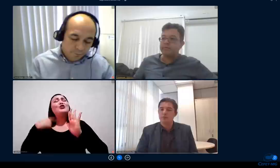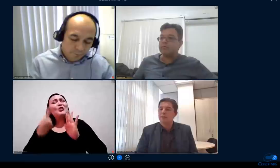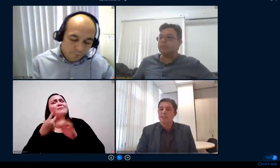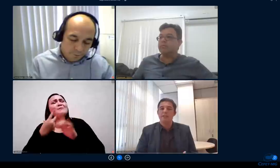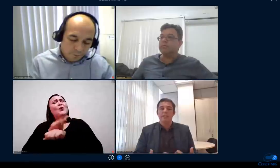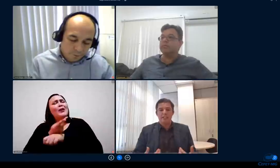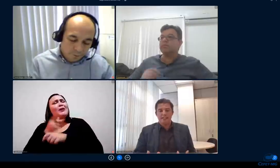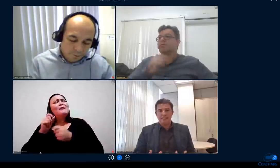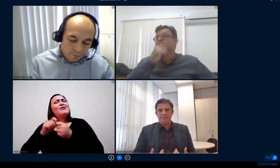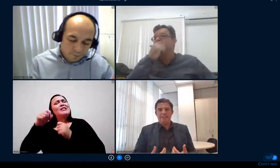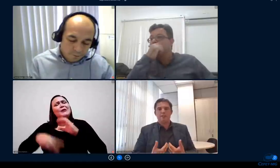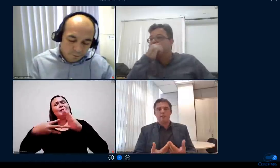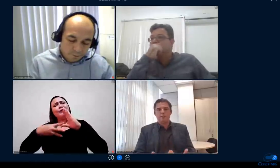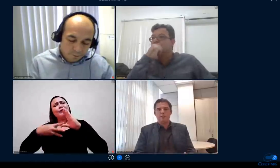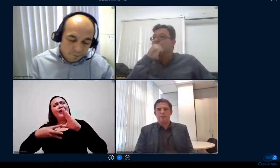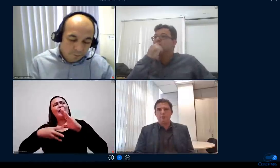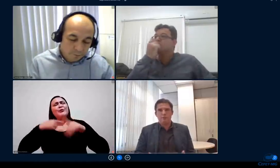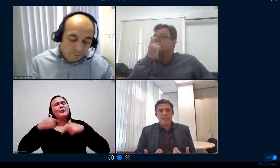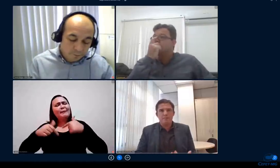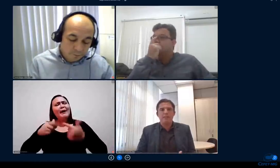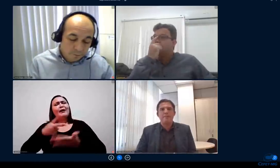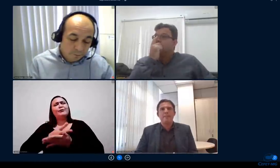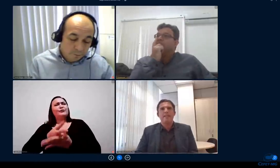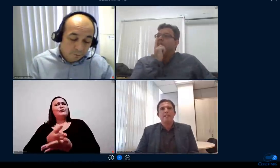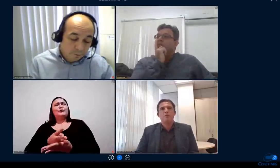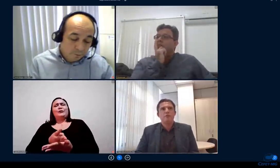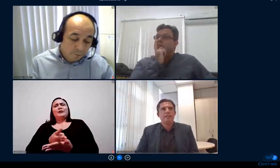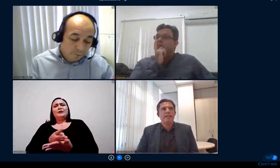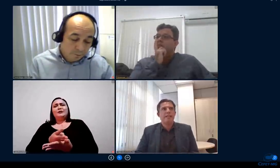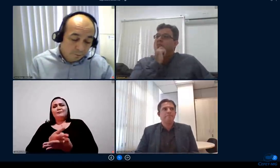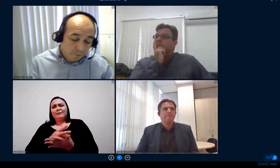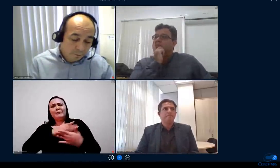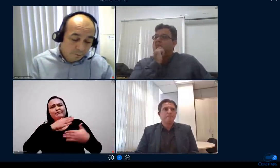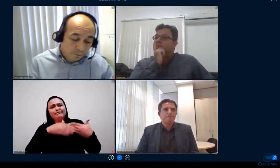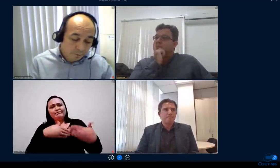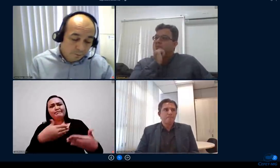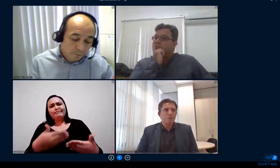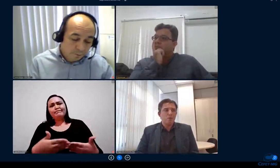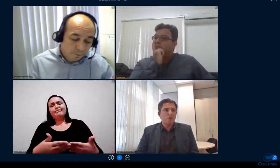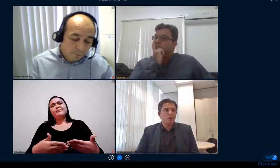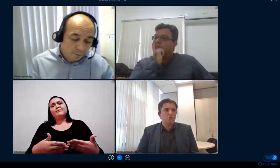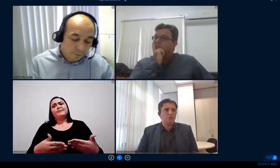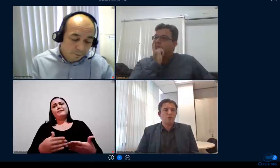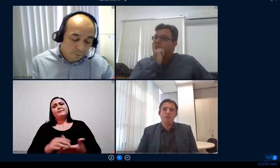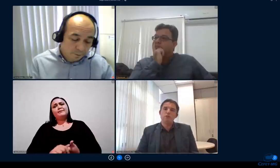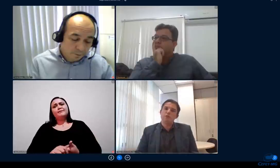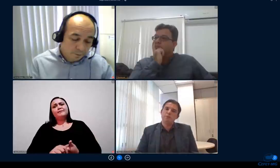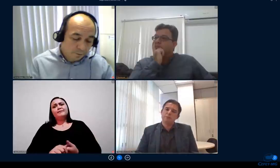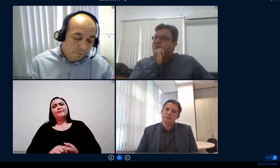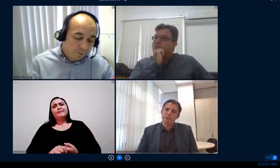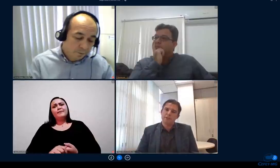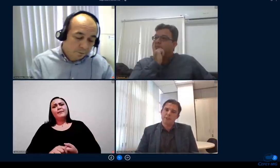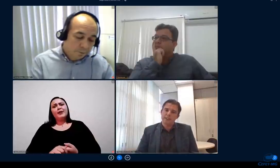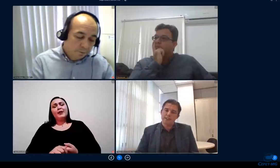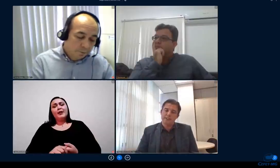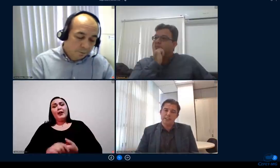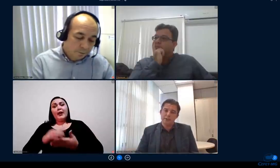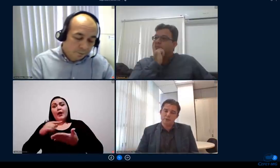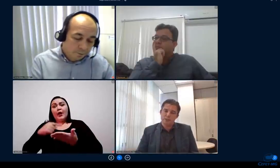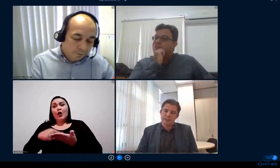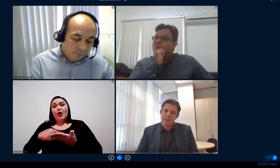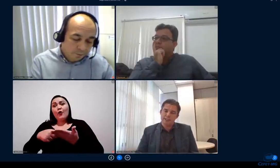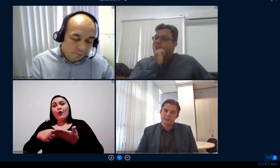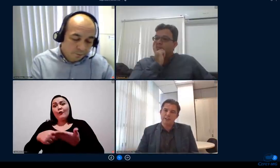continuidade é um trabalho que se faz ao longo do tempo eu convidei os nossos dois últimos professores